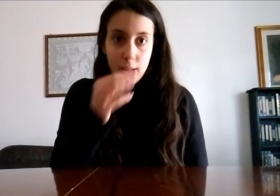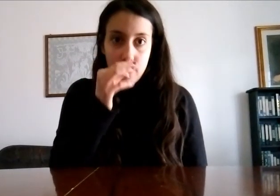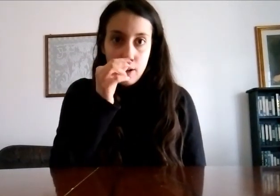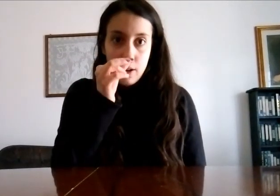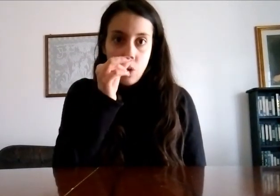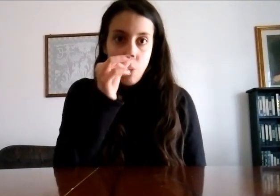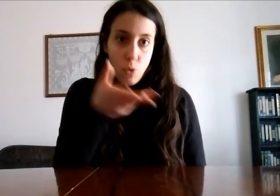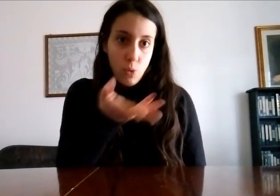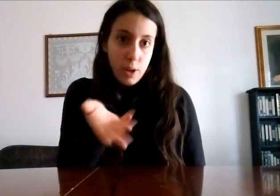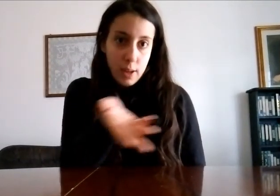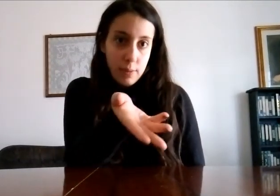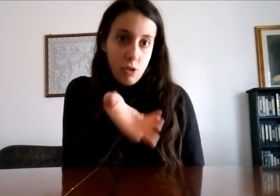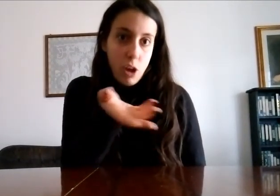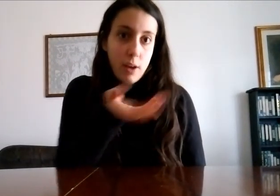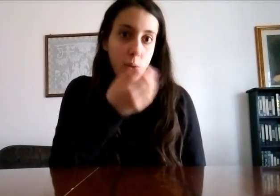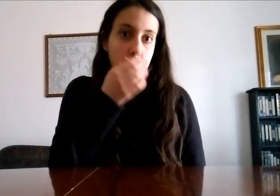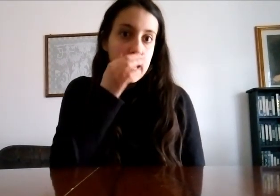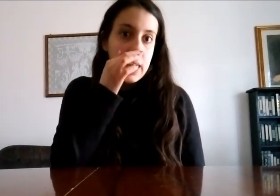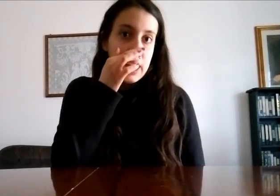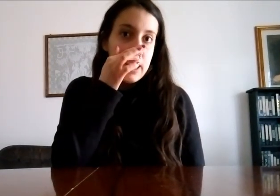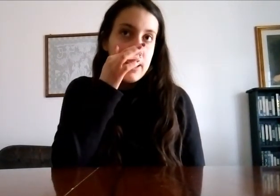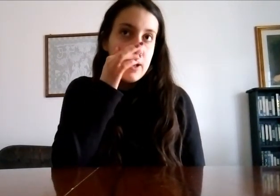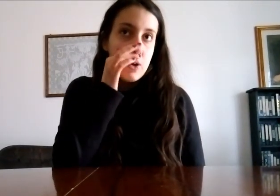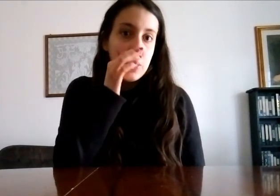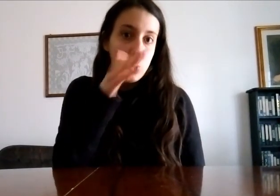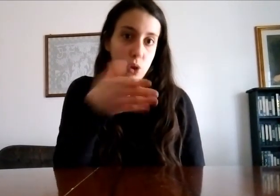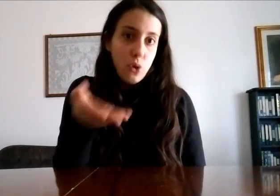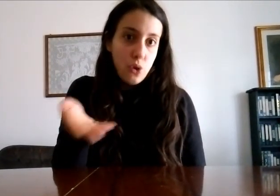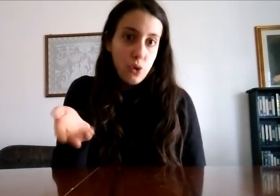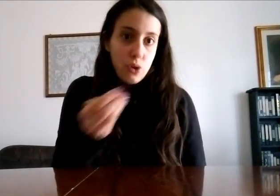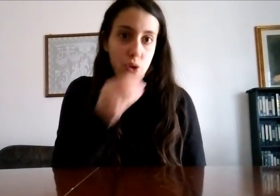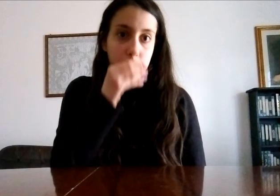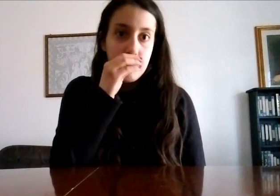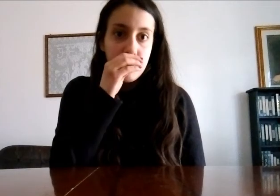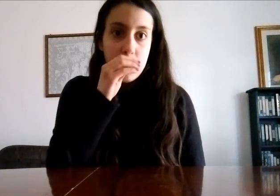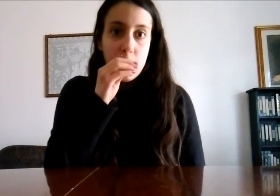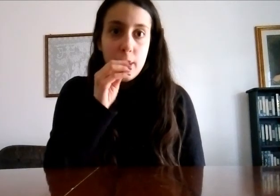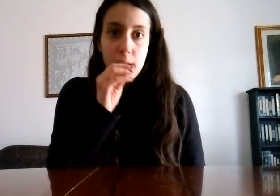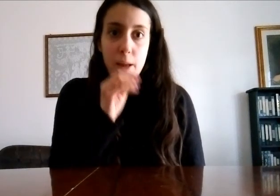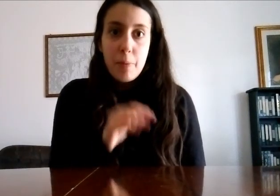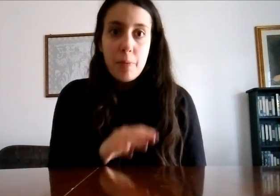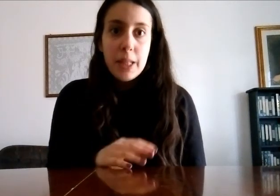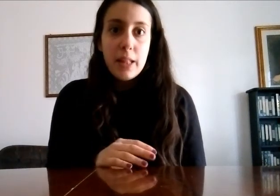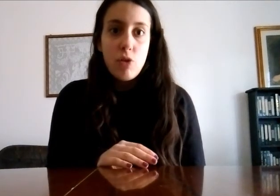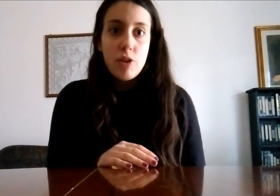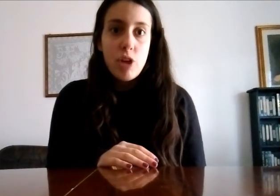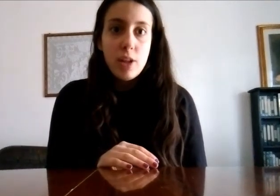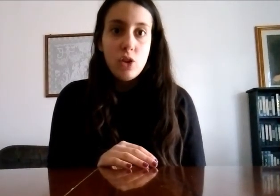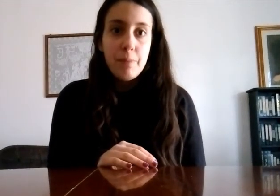comuni cioè quelle che tutti conoscono e proprio mentre stavo facendo